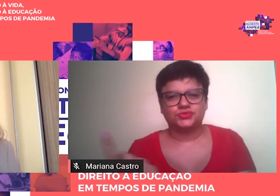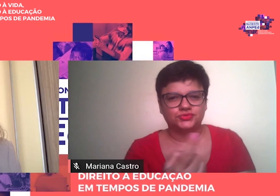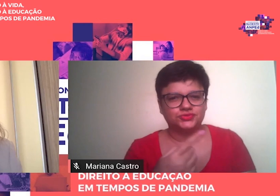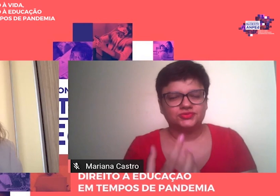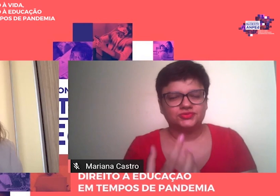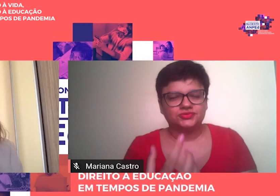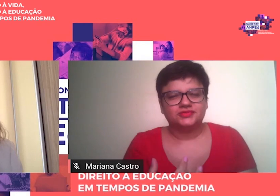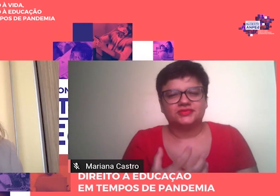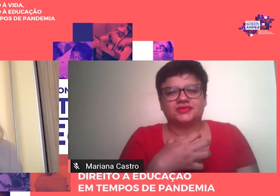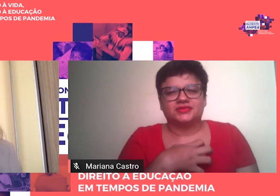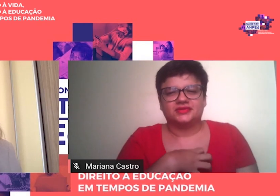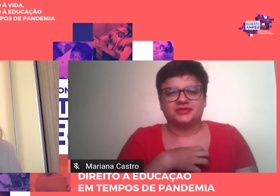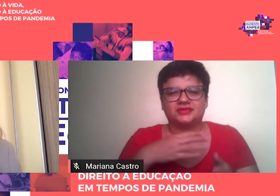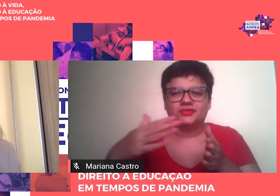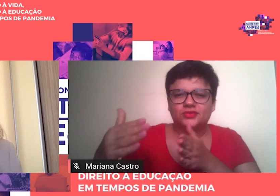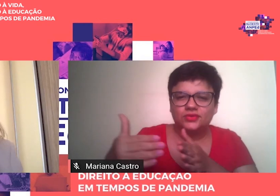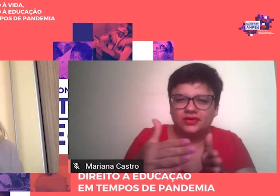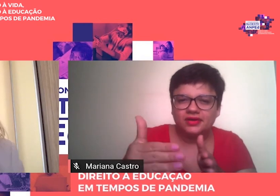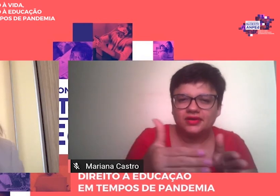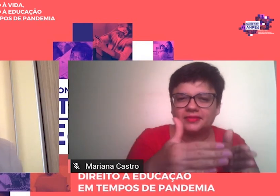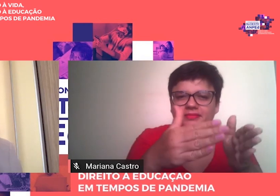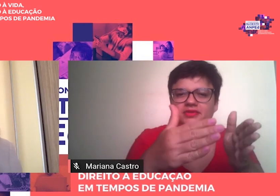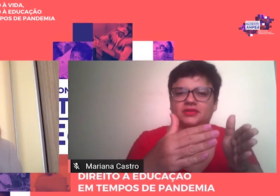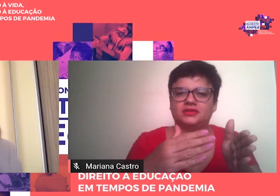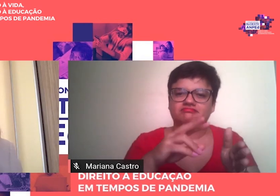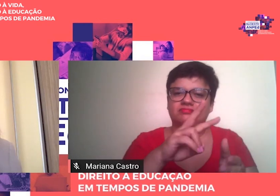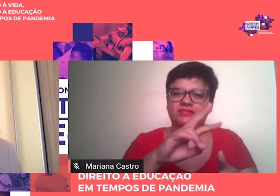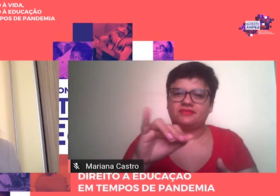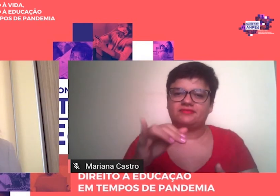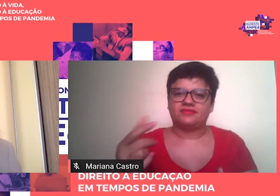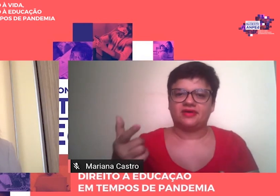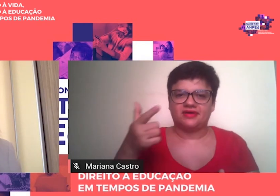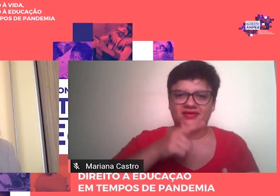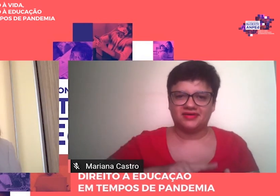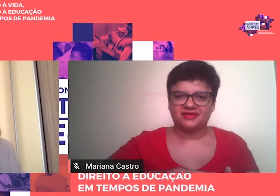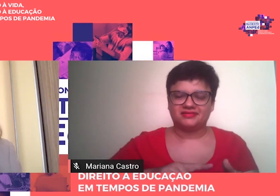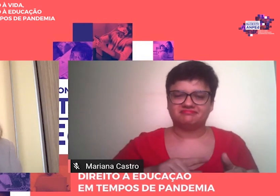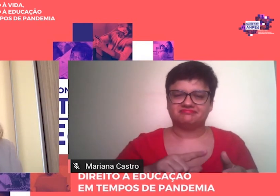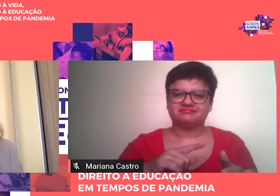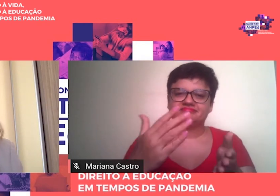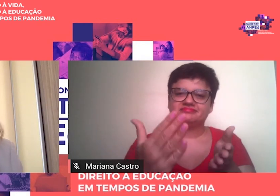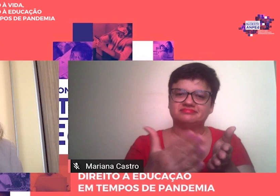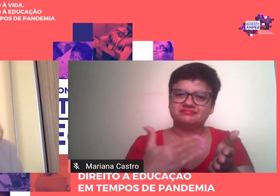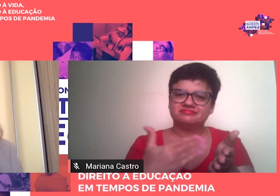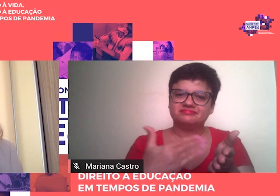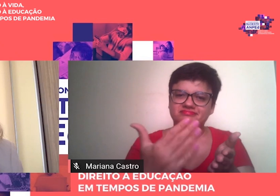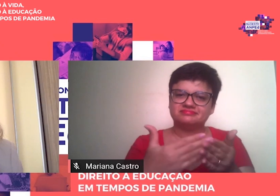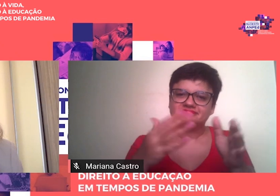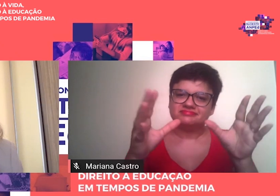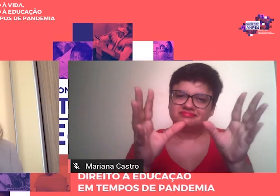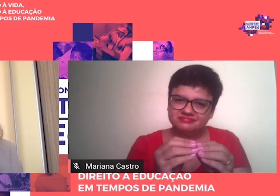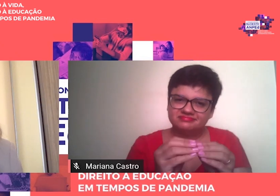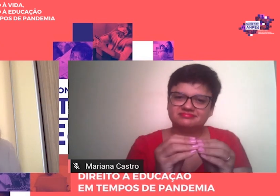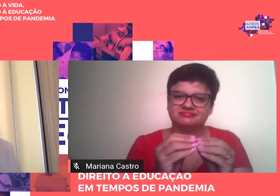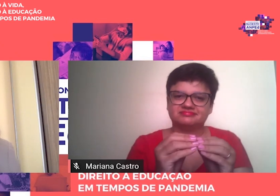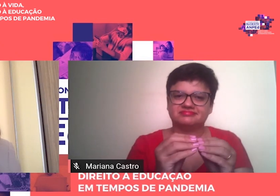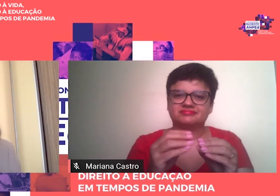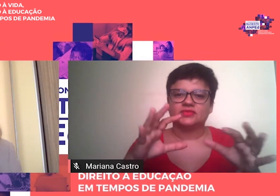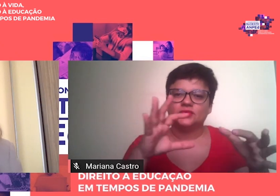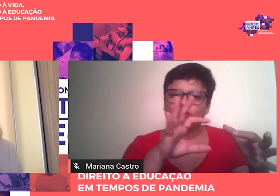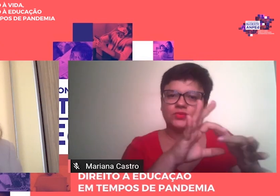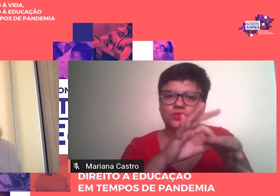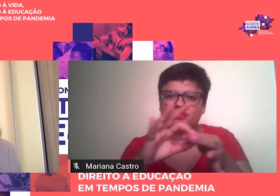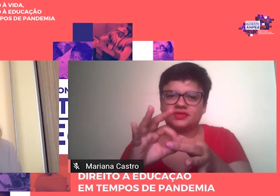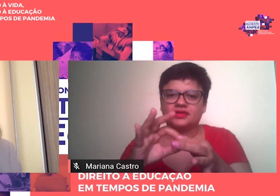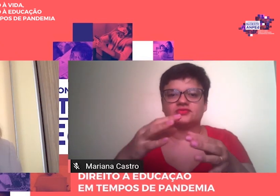construindo um caminho Que vai consolidar A resenhas educativas No contexto Da produção brasileira E por isso